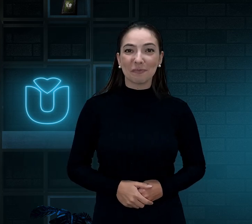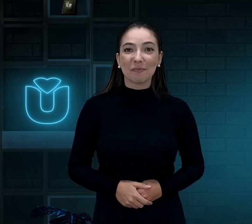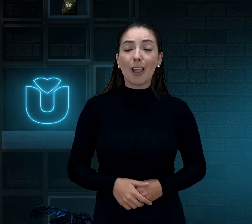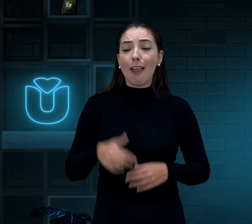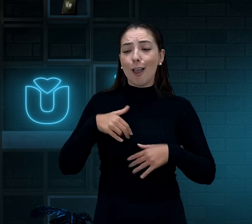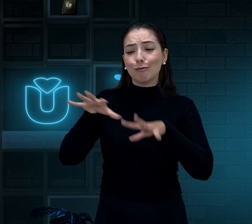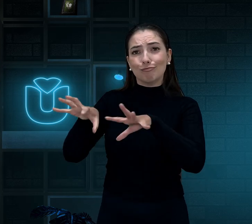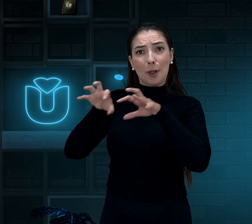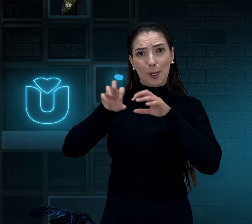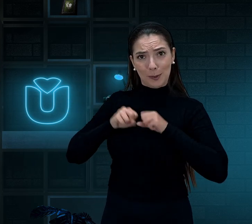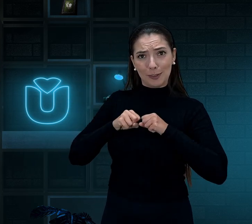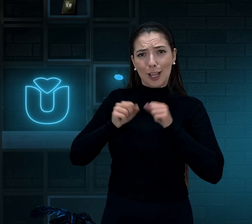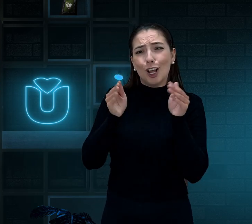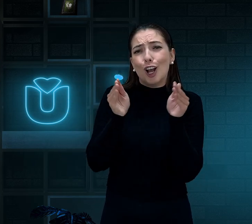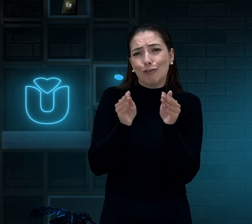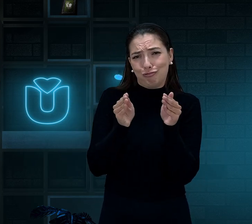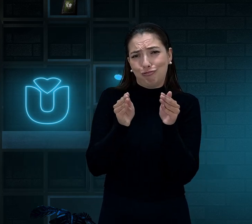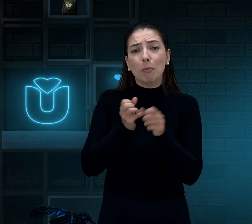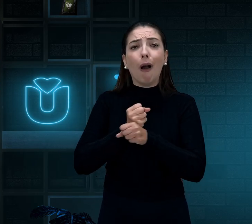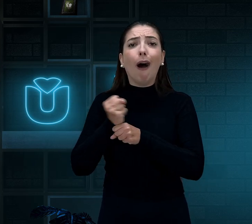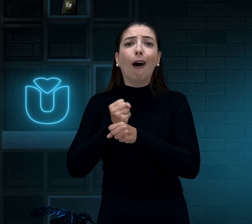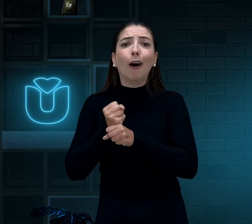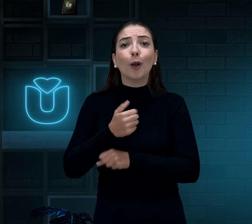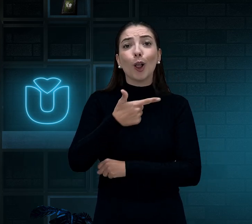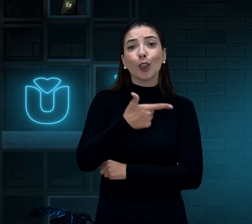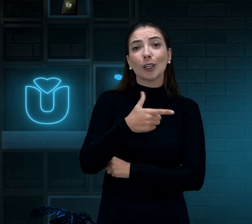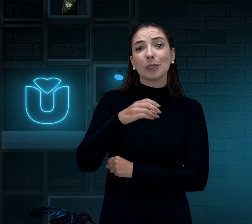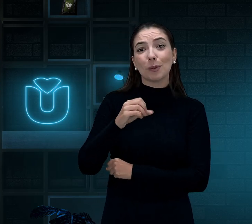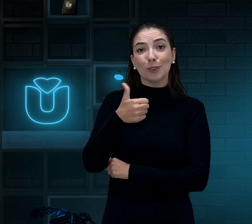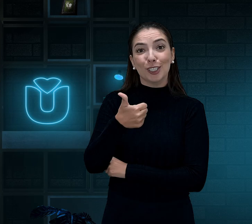Eu ganhei eles filhotinhos no ano de 2018.